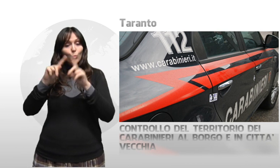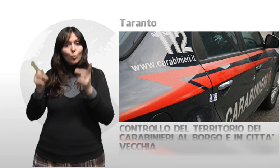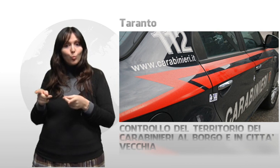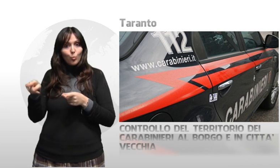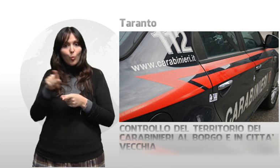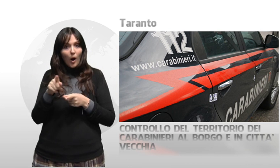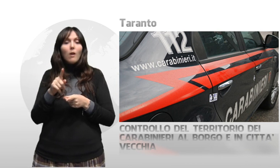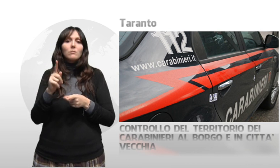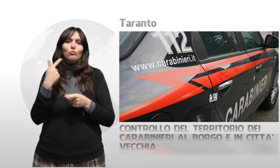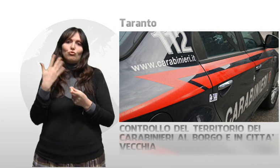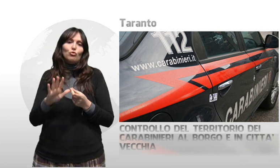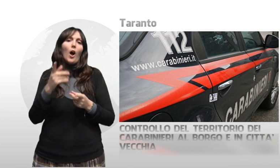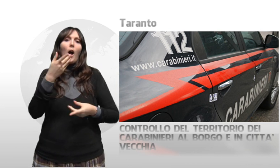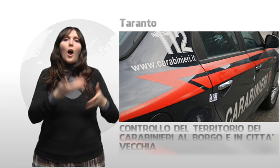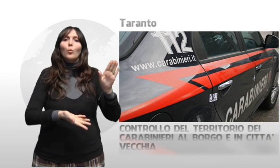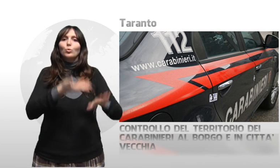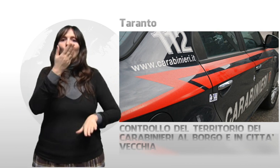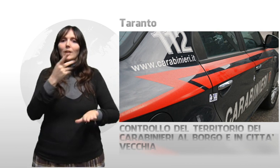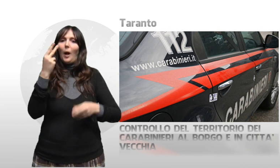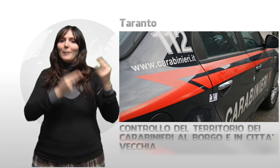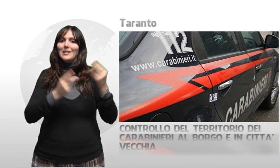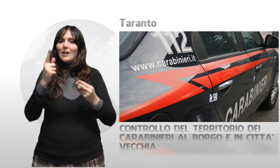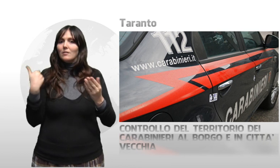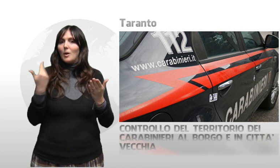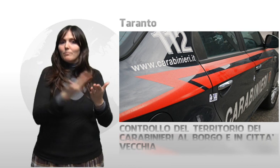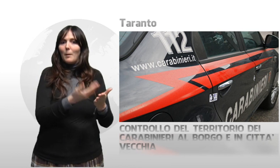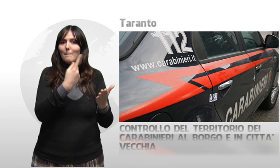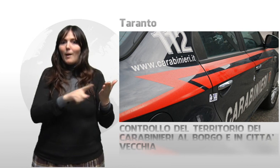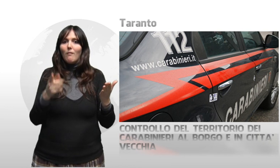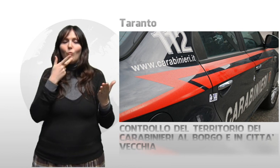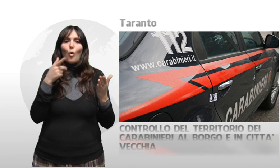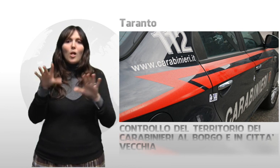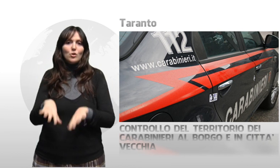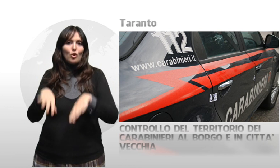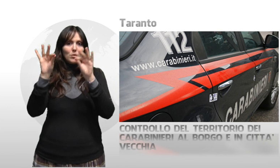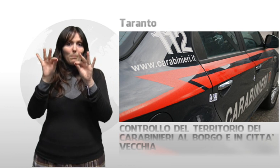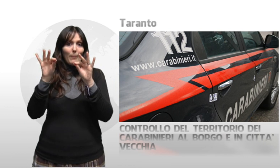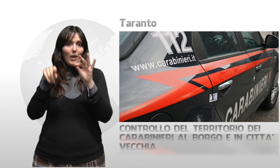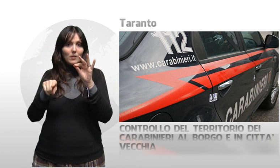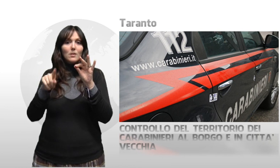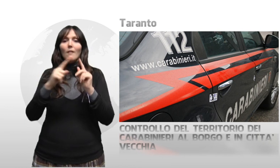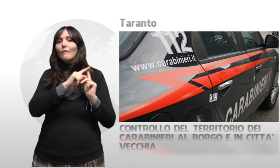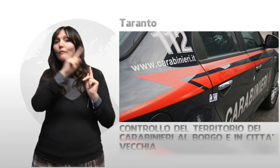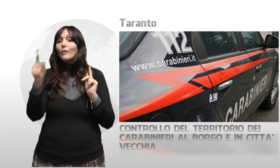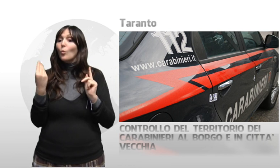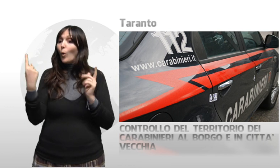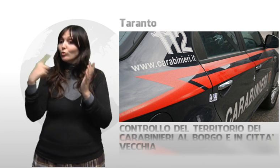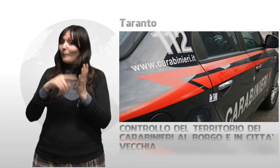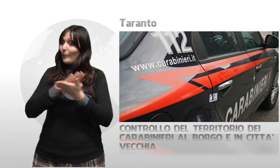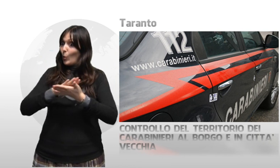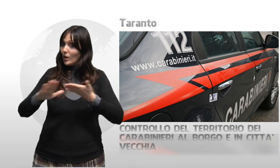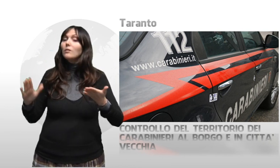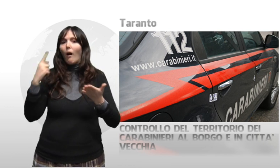avanzate e proposte alla competente autorità amministrativa per la successiva sospensione sino al ripristino delle condizioni